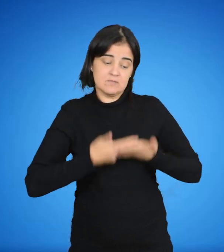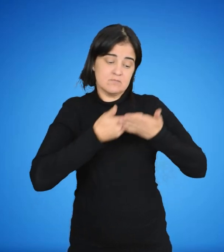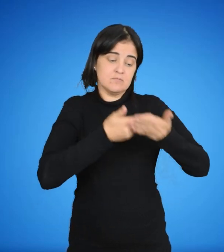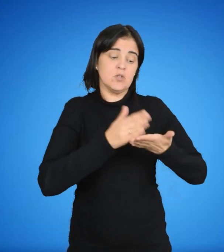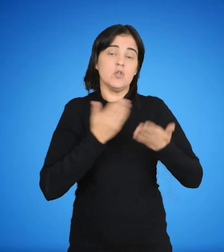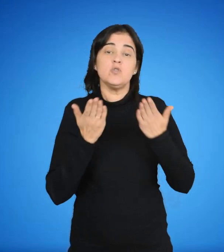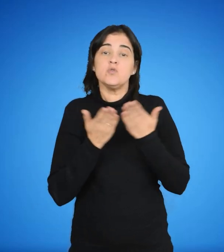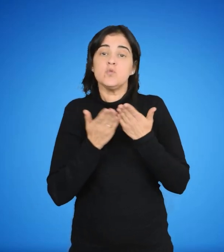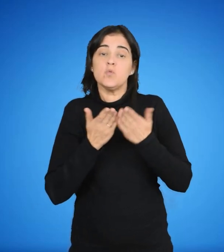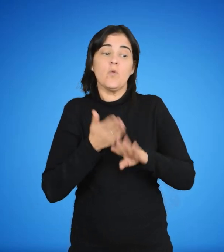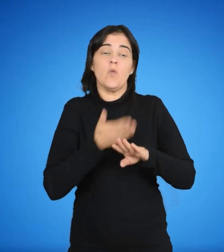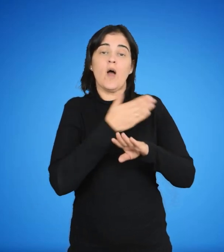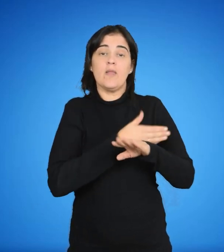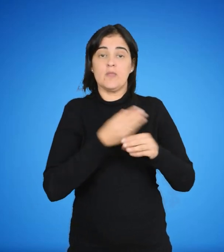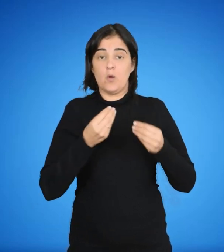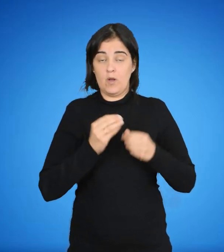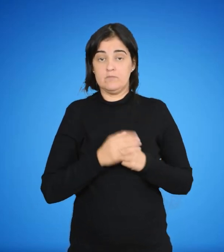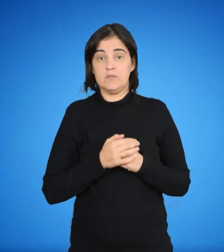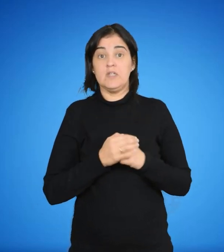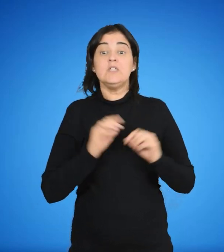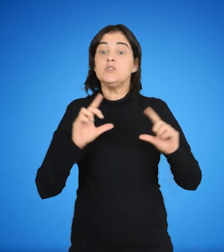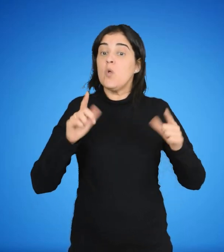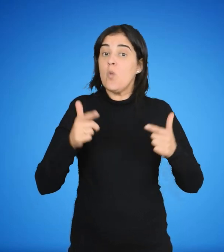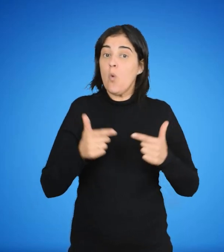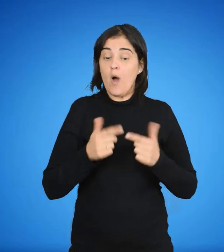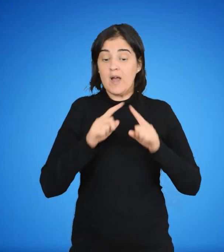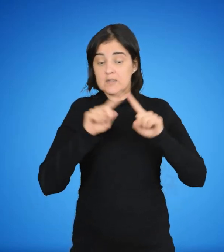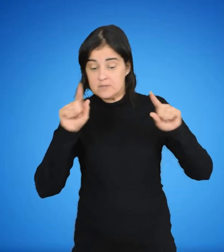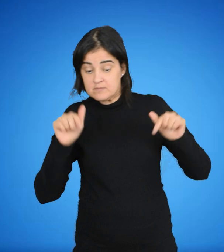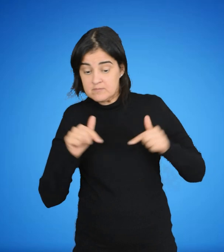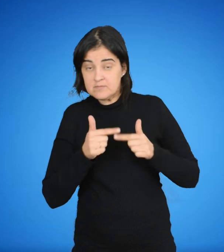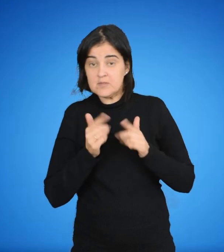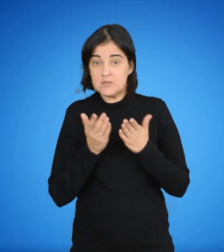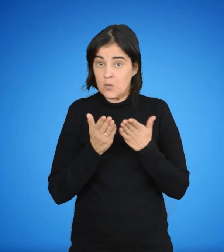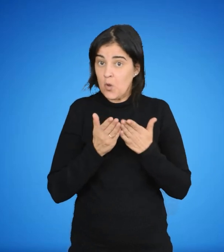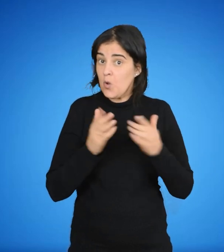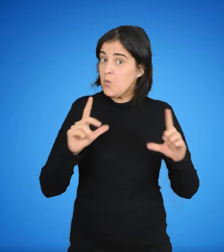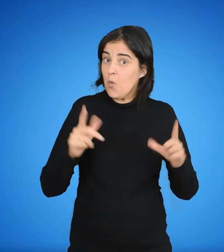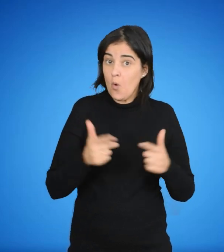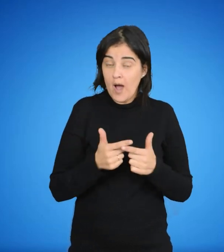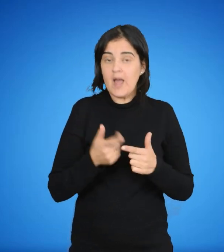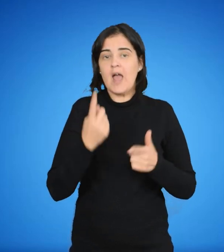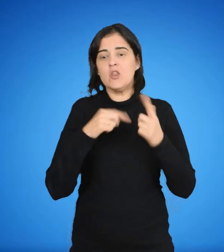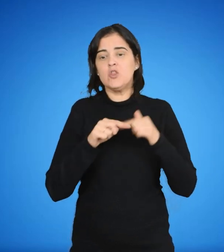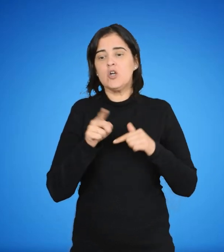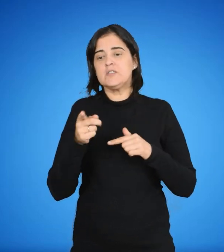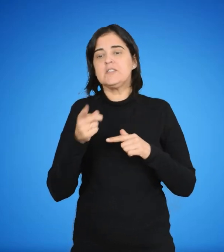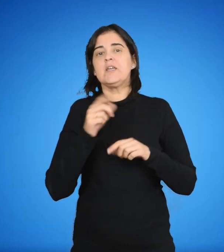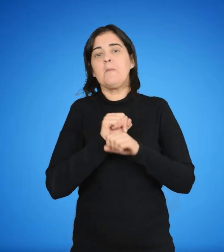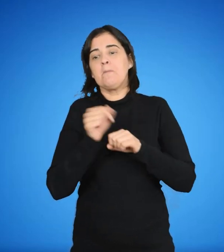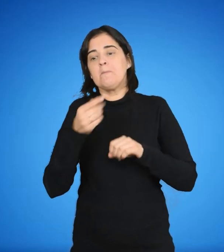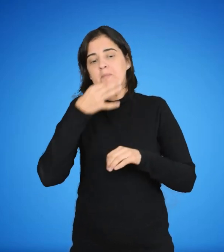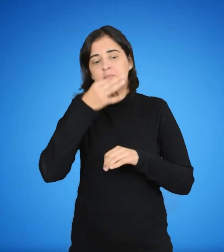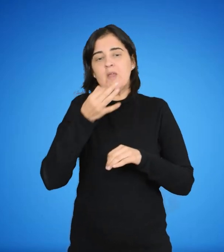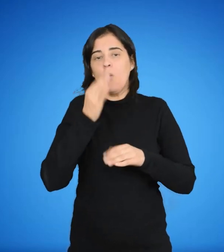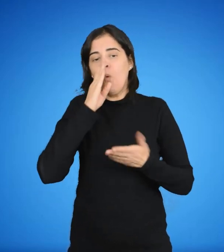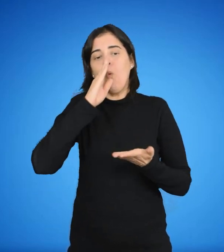estudios. En caso de no contar con dicha documentación, se sugerirá que se lo incluya en el último grado escolar